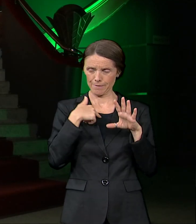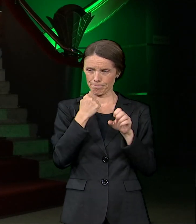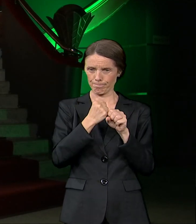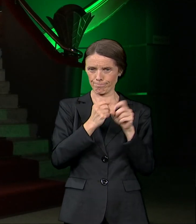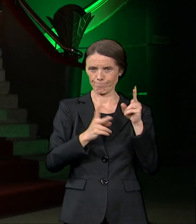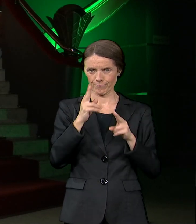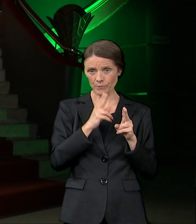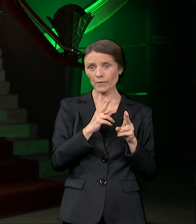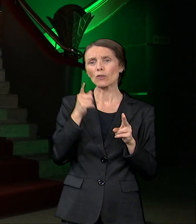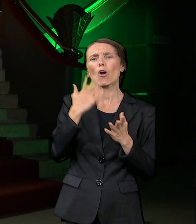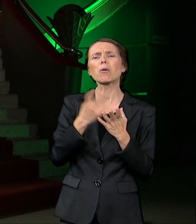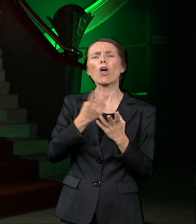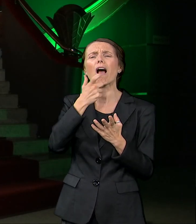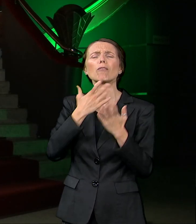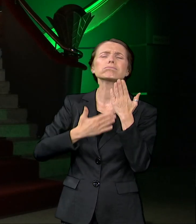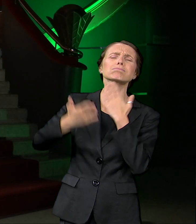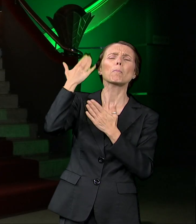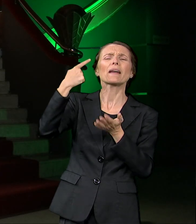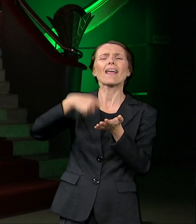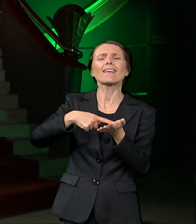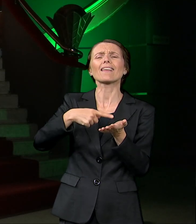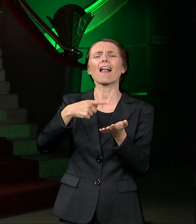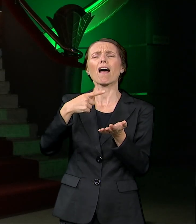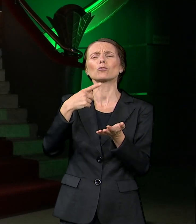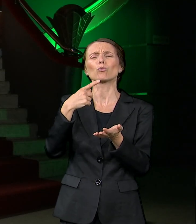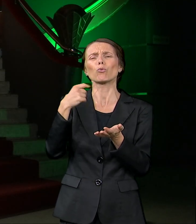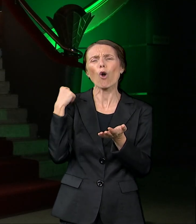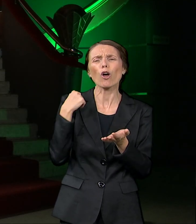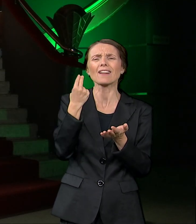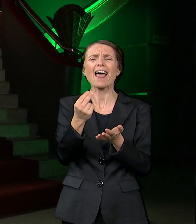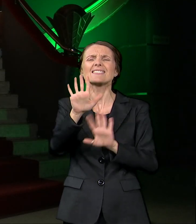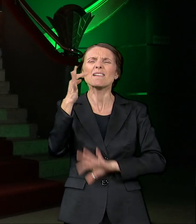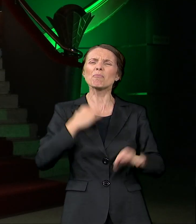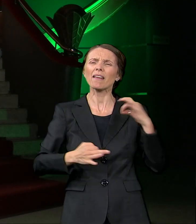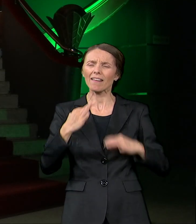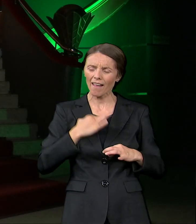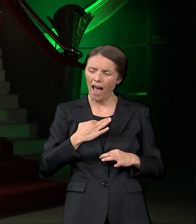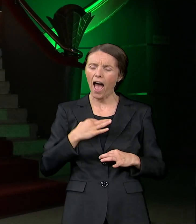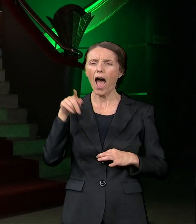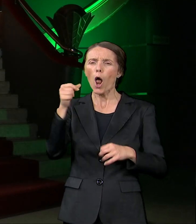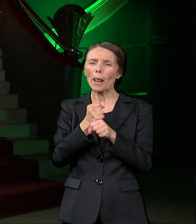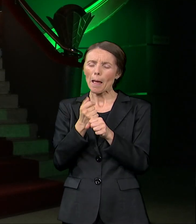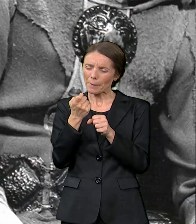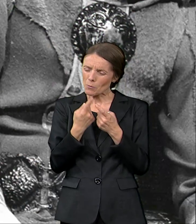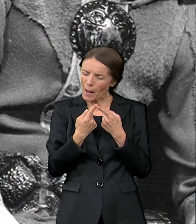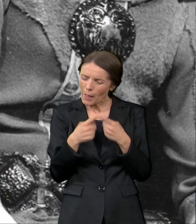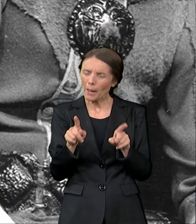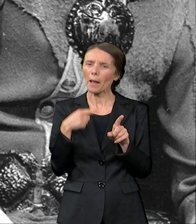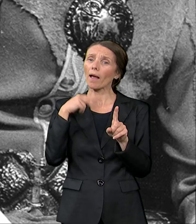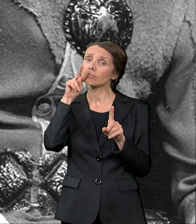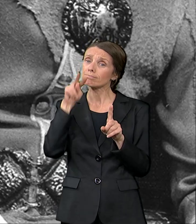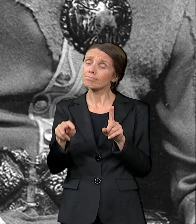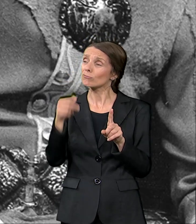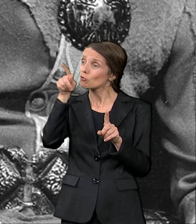je bio naš srednji vek, koji je on na neki način stilizovao, radio je u jednom materijalu jako zanimljivo, i svi